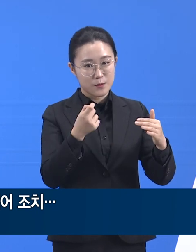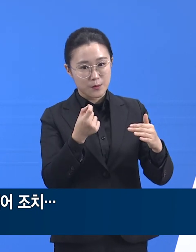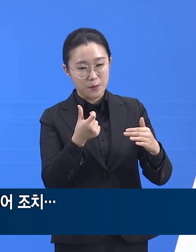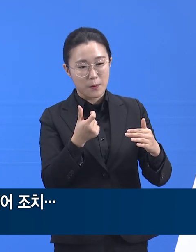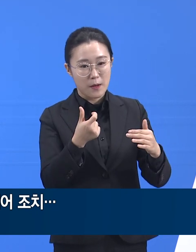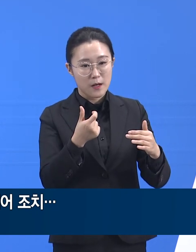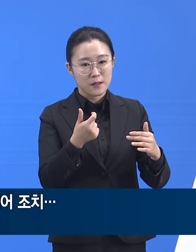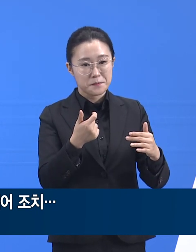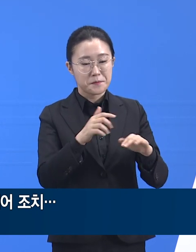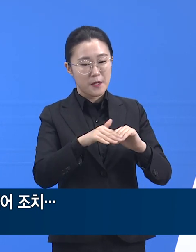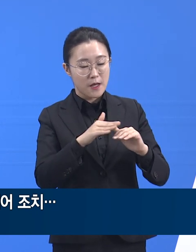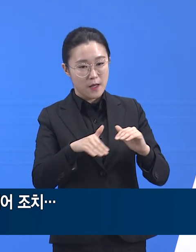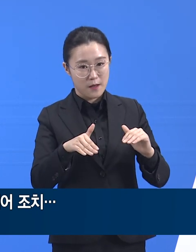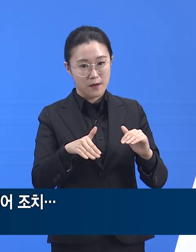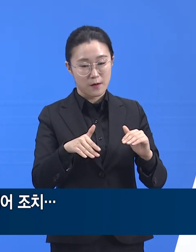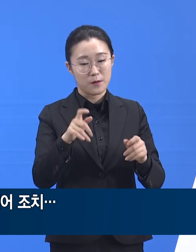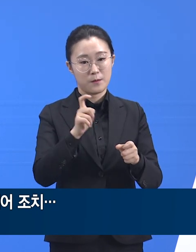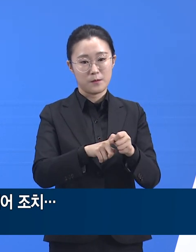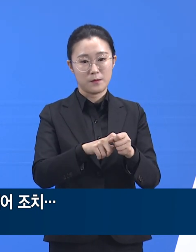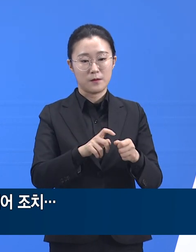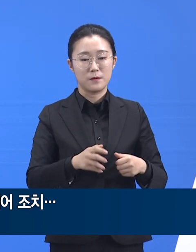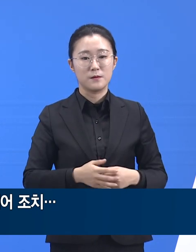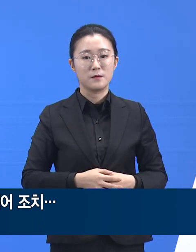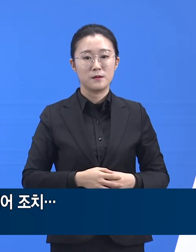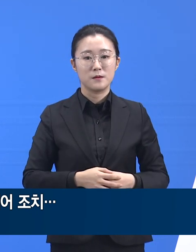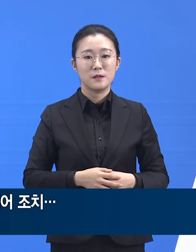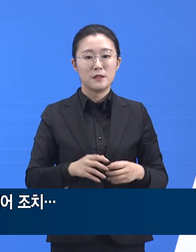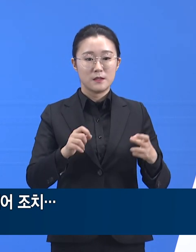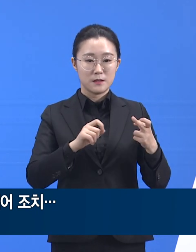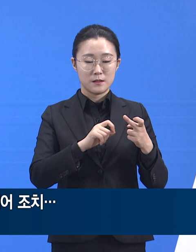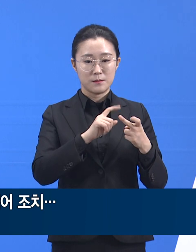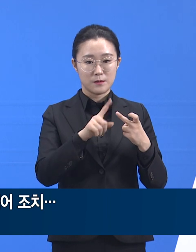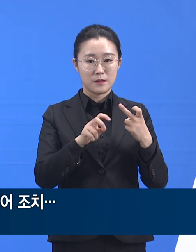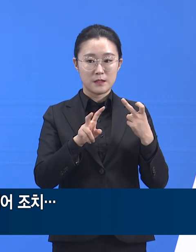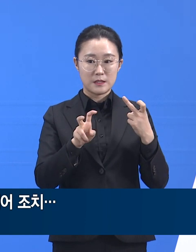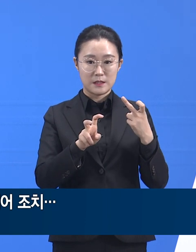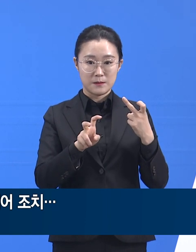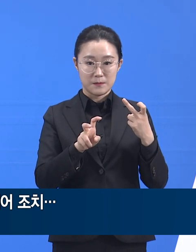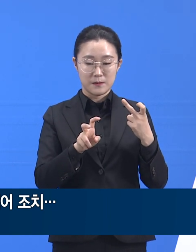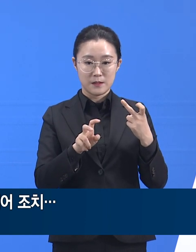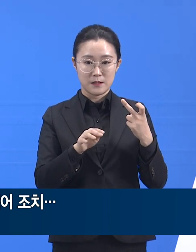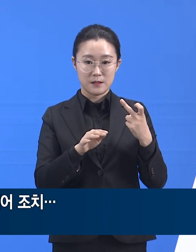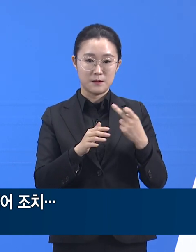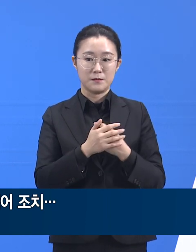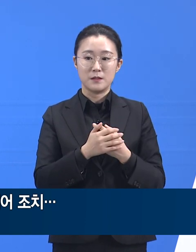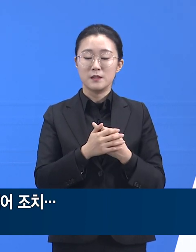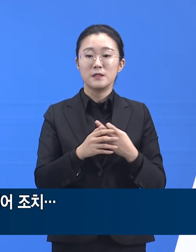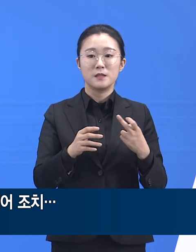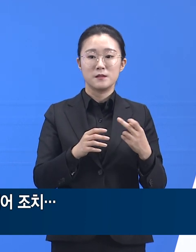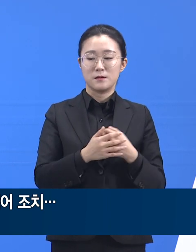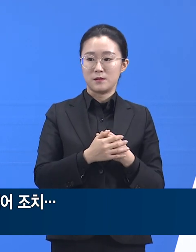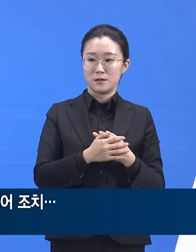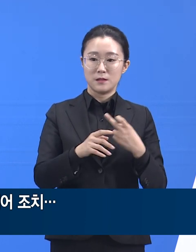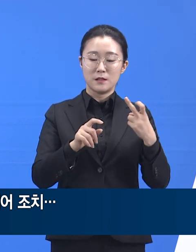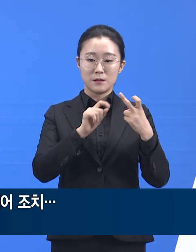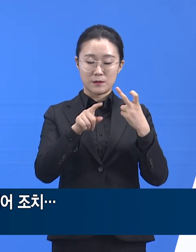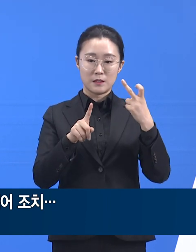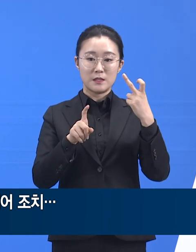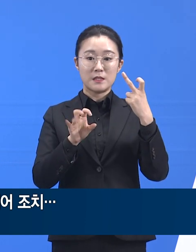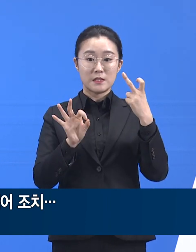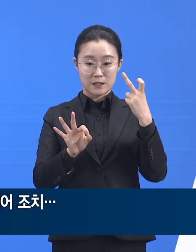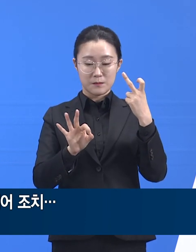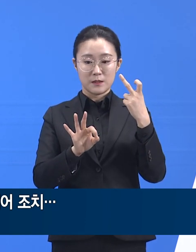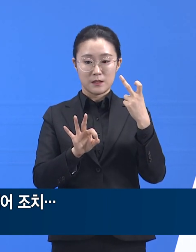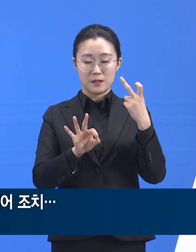12월 10일 22시 기준 경기도 홈케어 모니터링 인원은 전일 22시 대비 381명 증가한